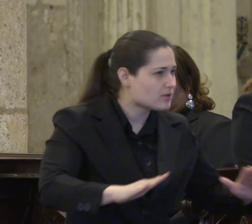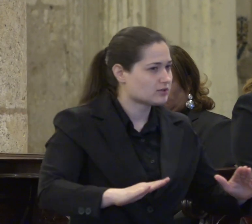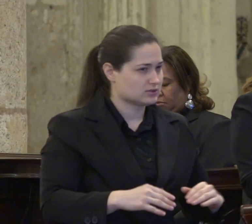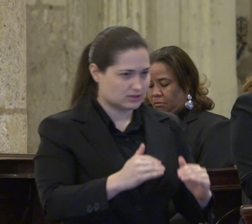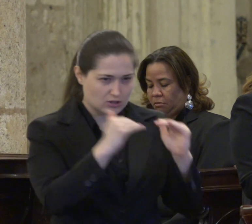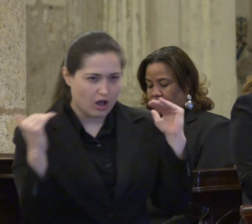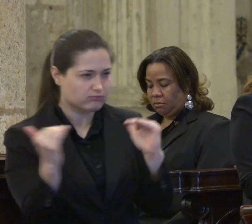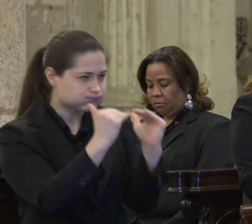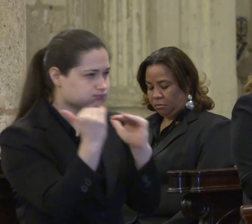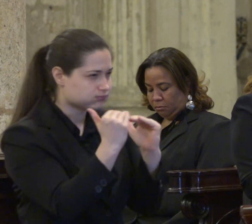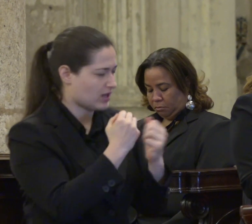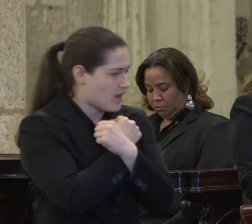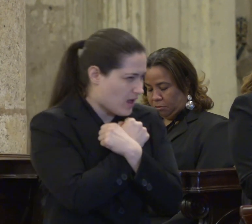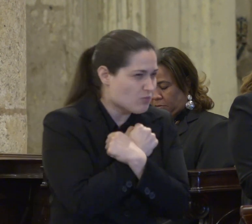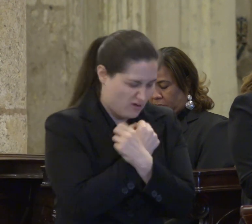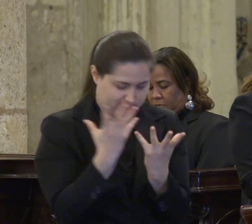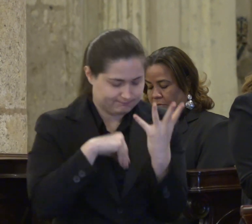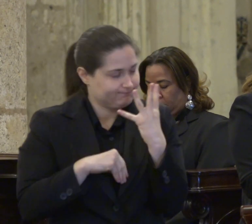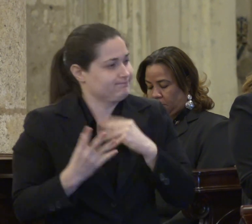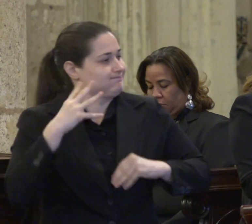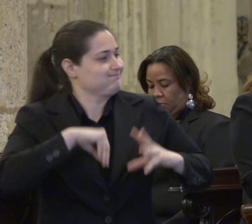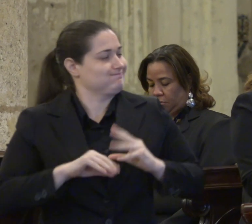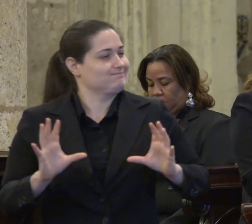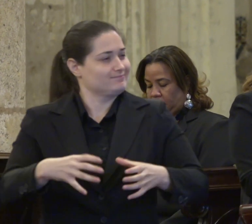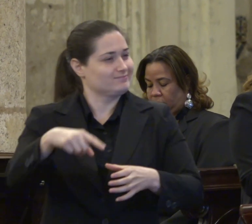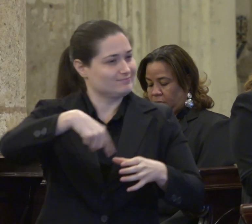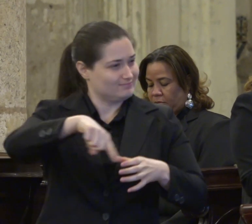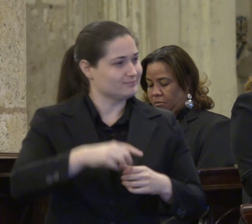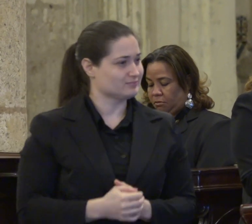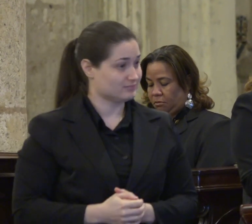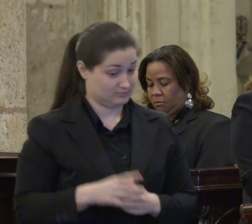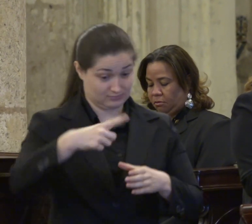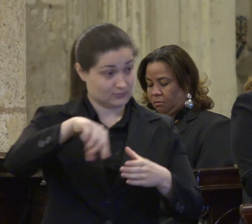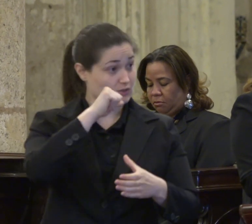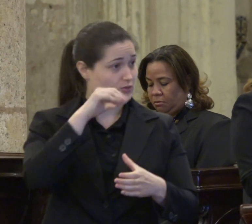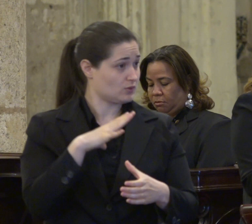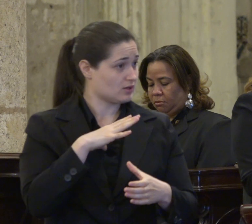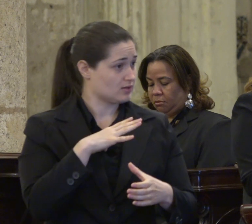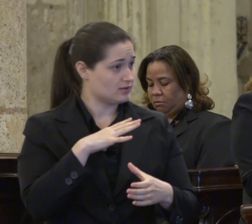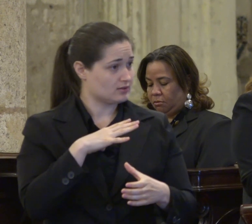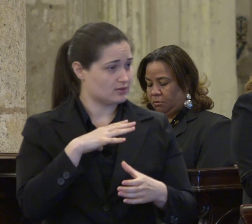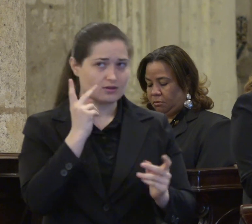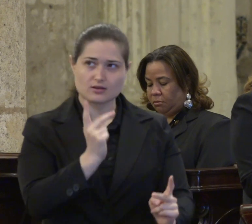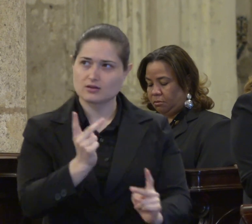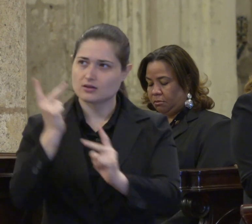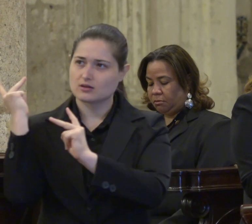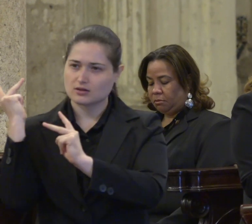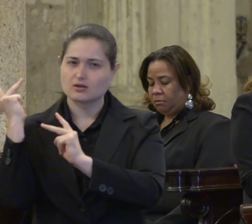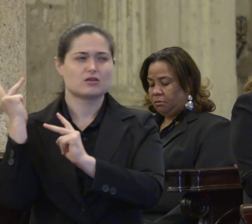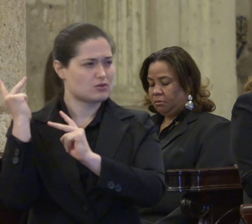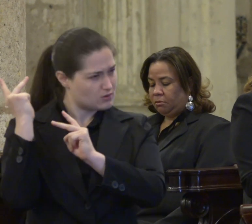de igualdad y de amor. En las sufragistas se simboliza ese hermoso texto